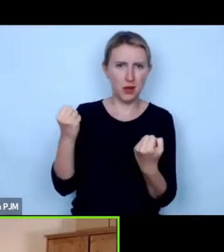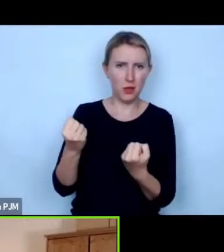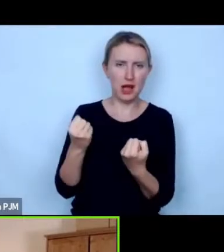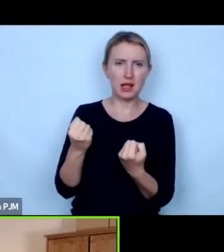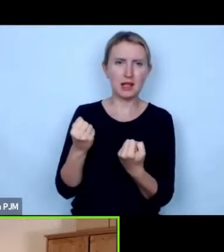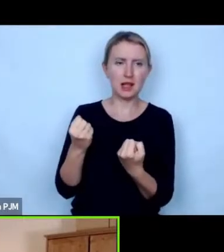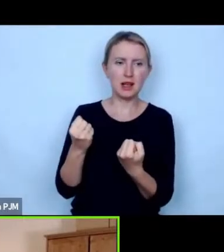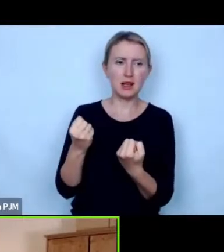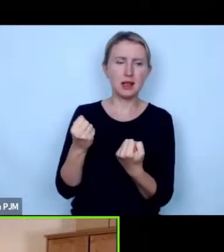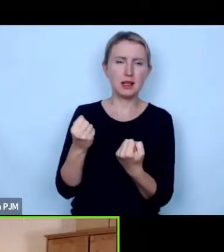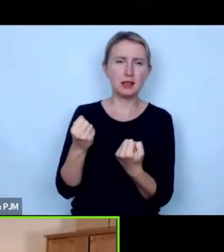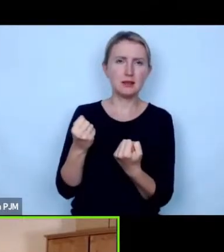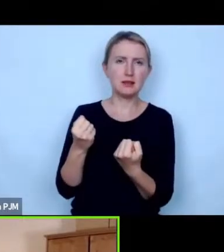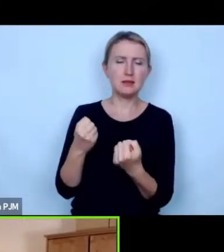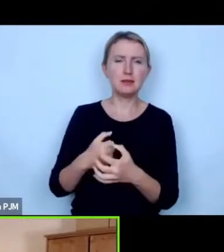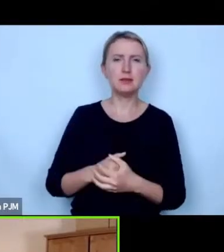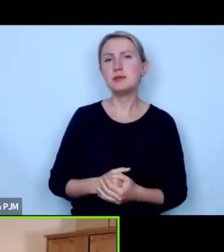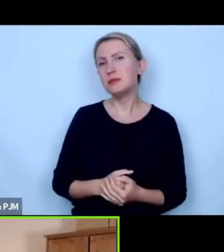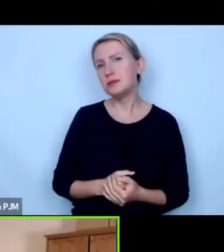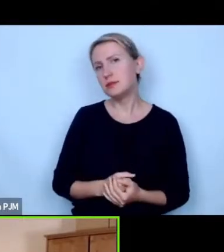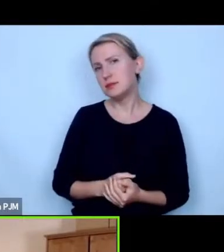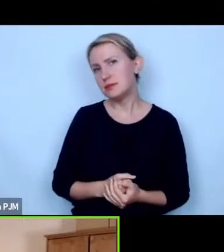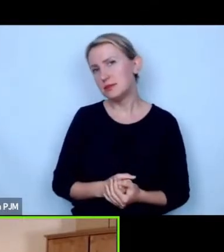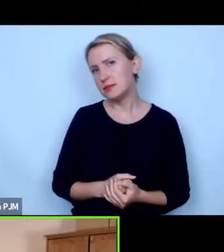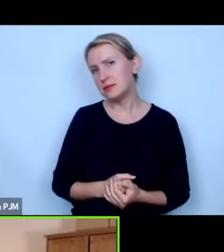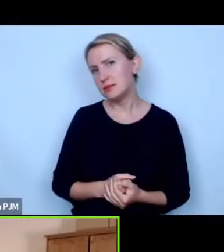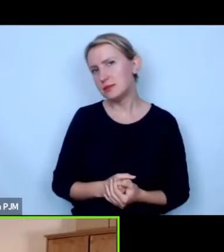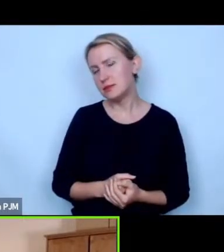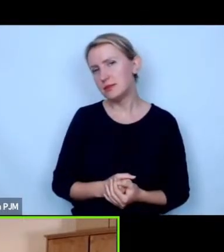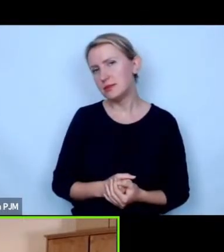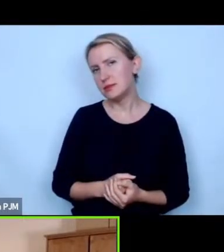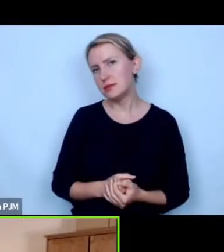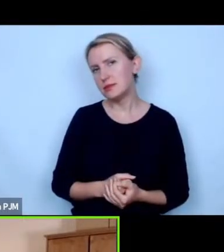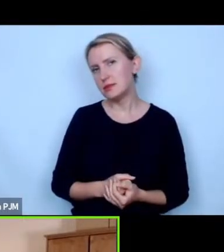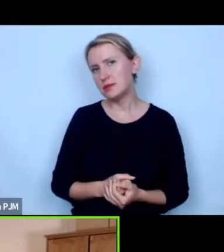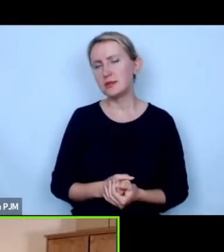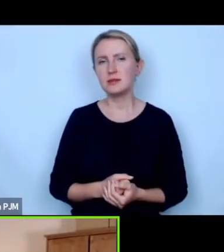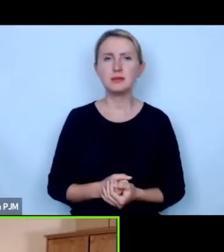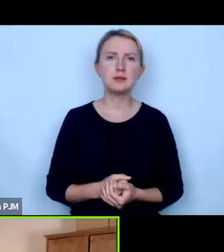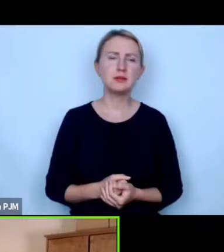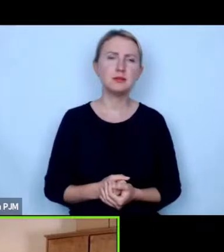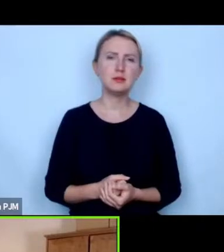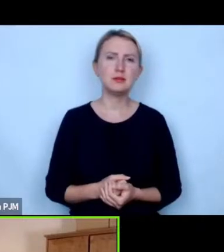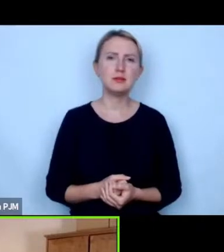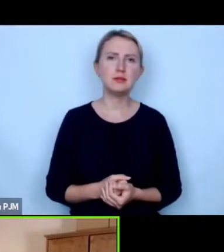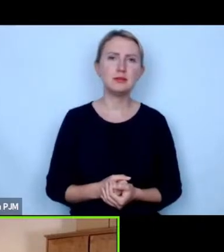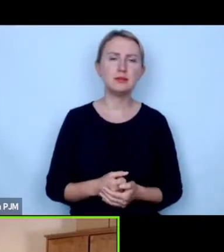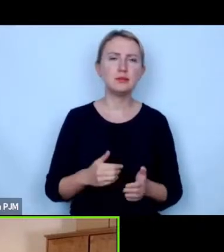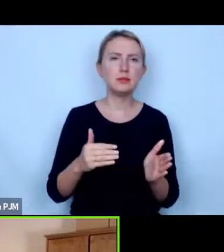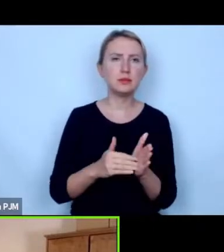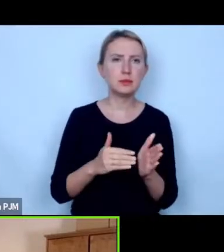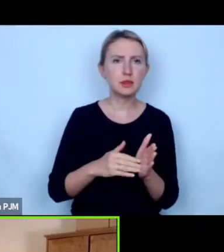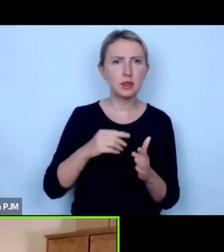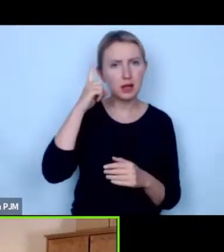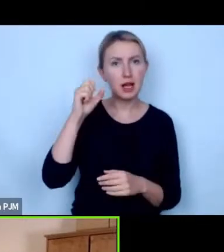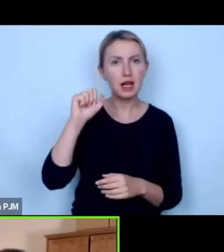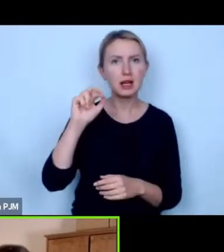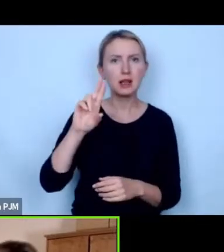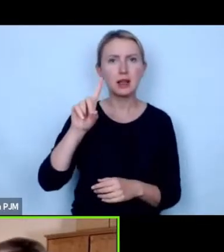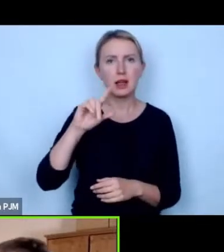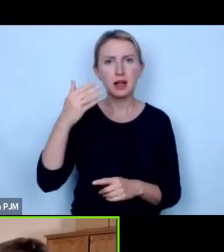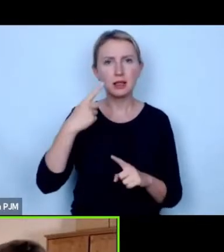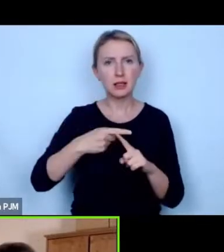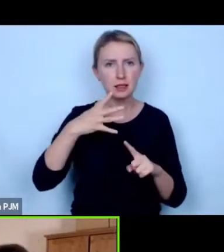każdy ich ostatecznie dokonuje no i pamiętać o radykalizmie i ten